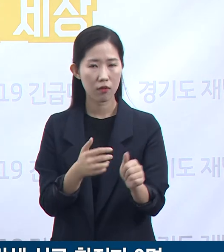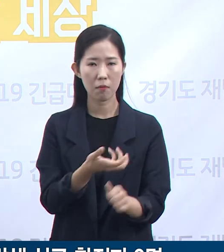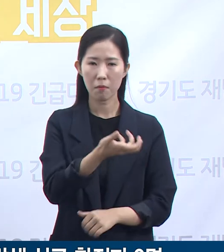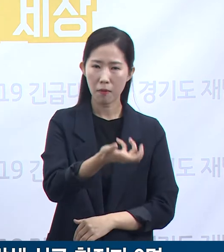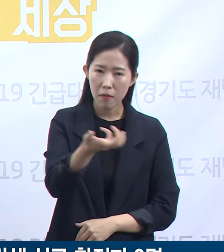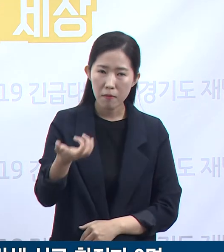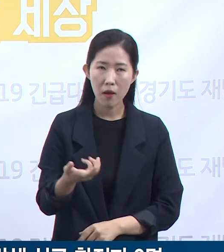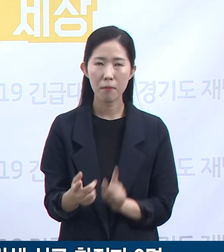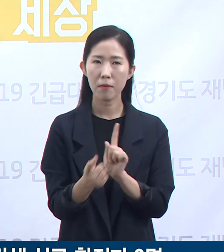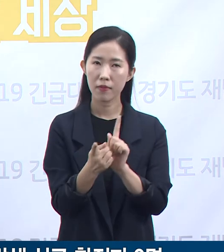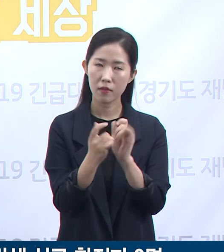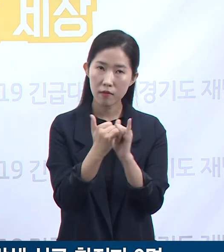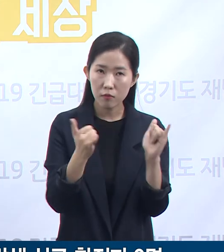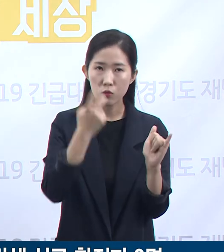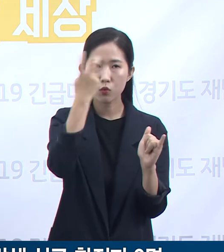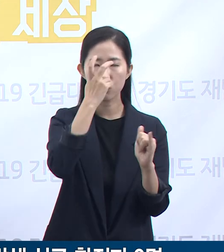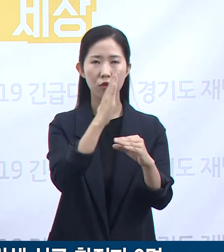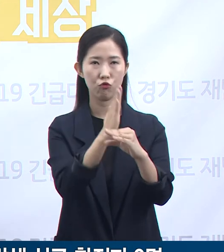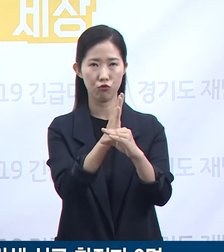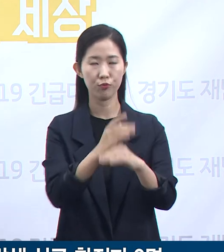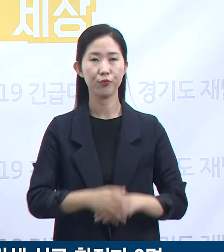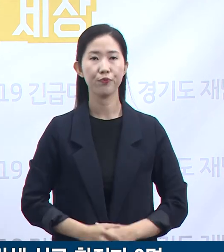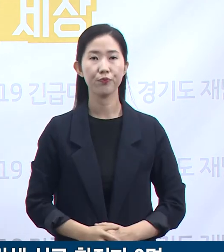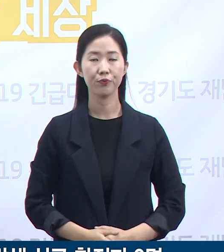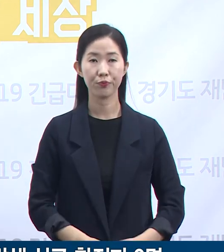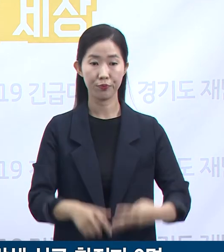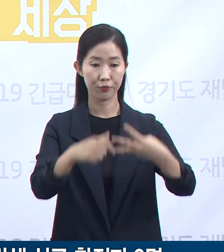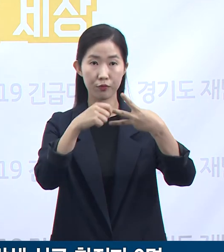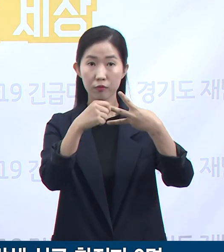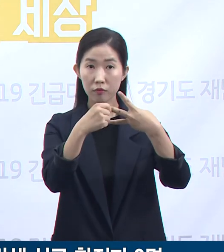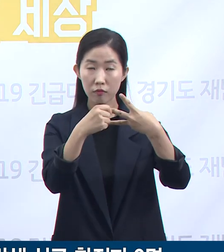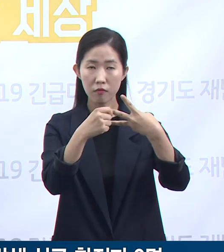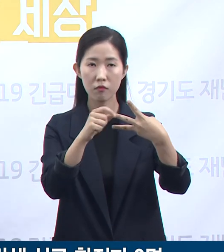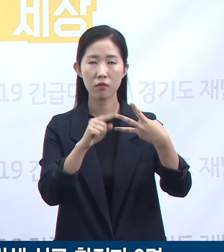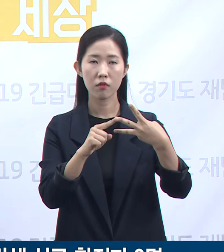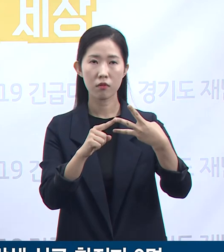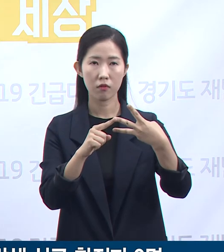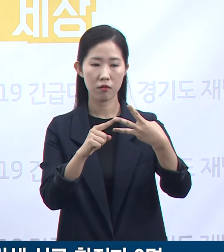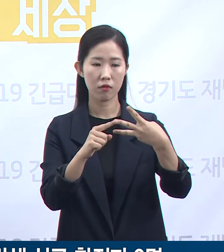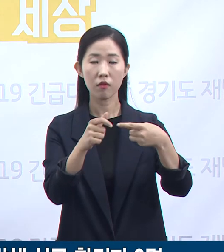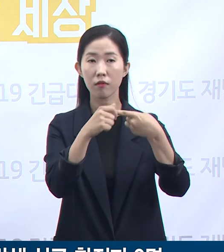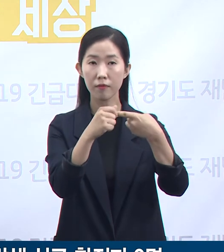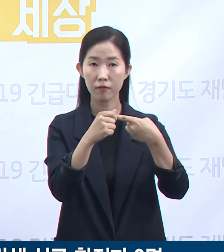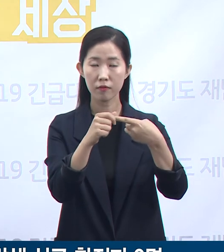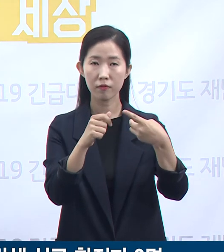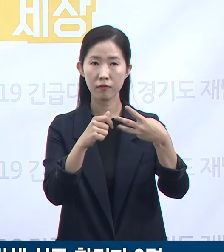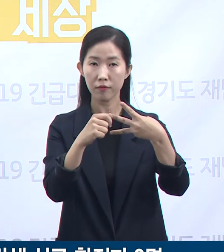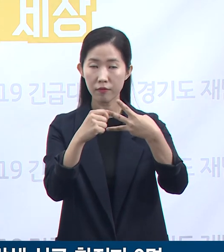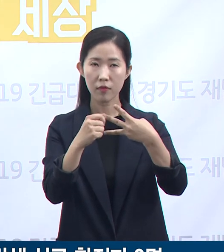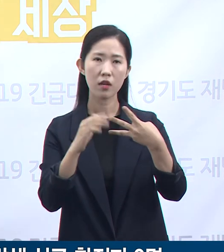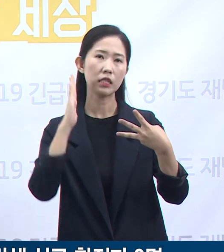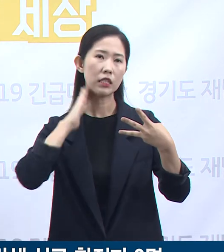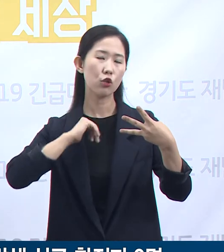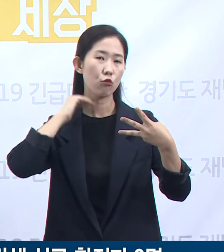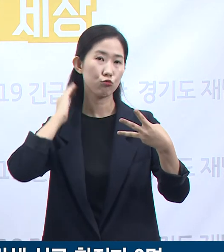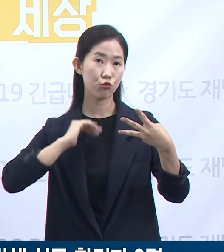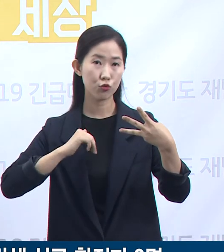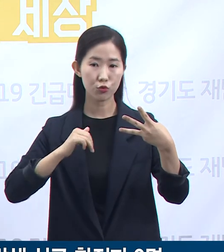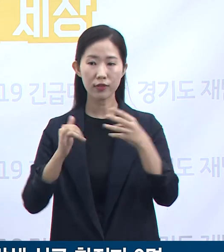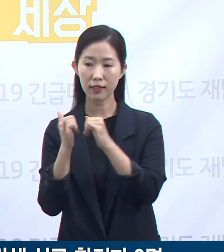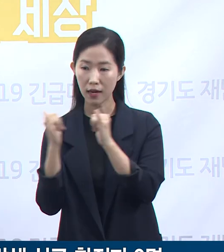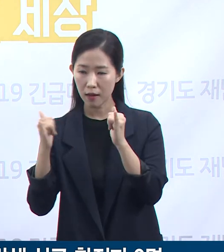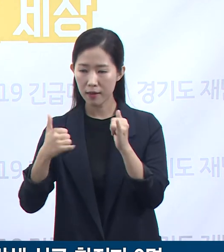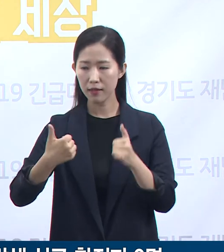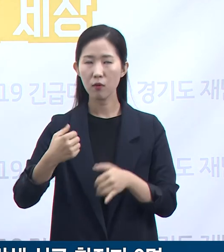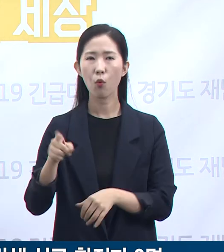심층역학 조사를 진행 중입니다. 다른 확진자는 기확진된 의정부 거주자의 자녀로 7월 14일부터 자가격리